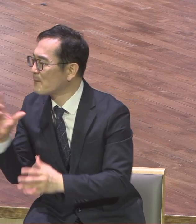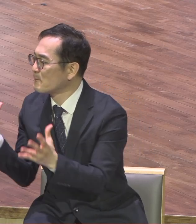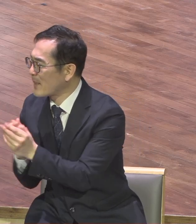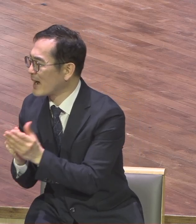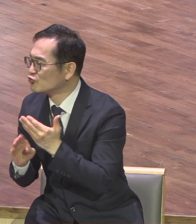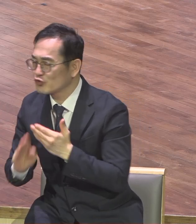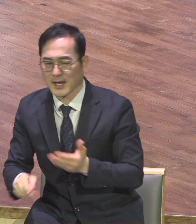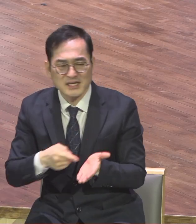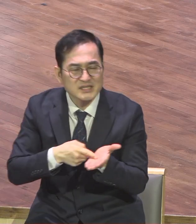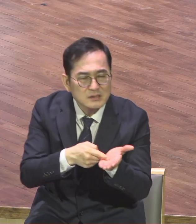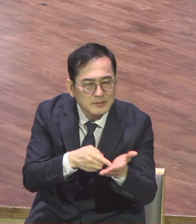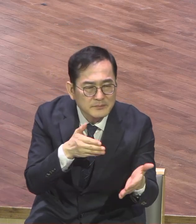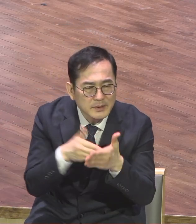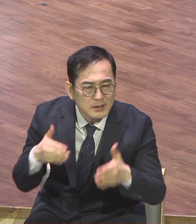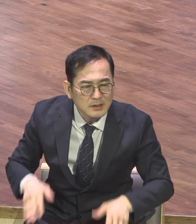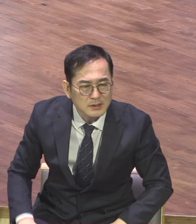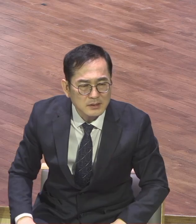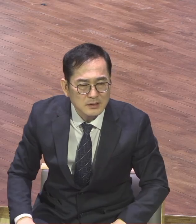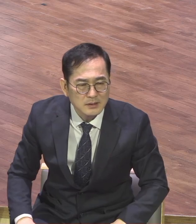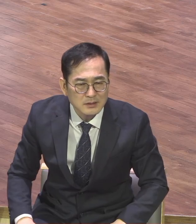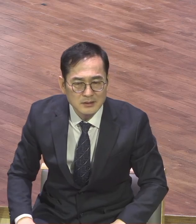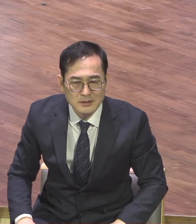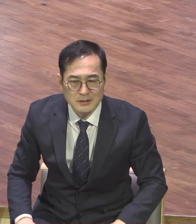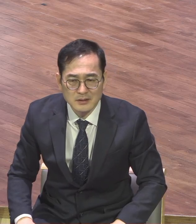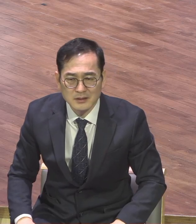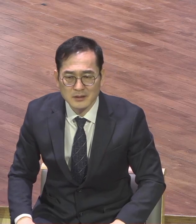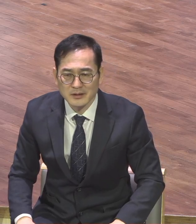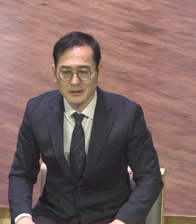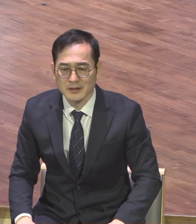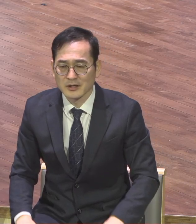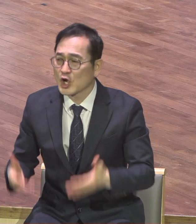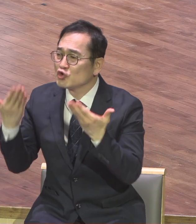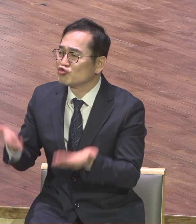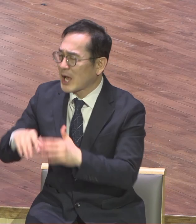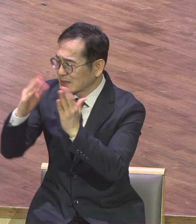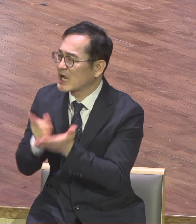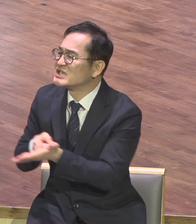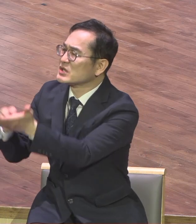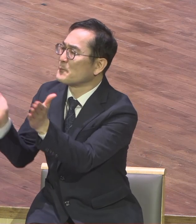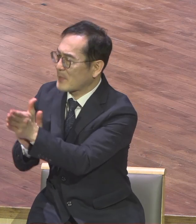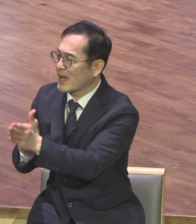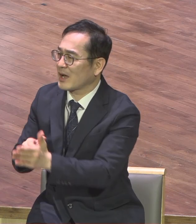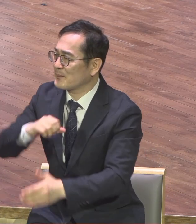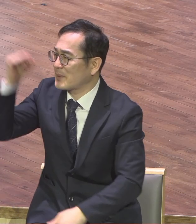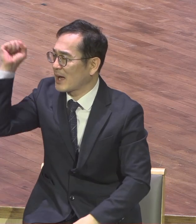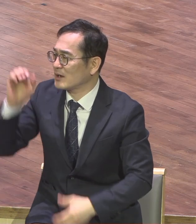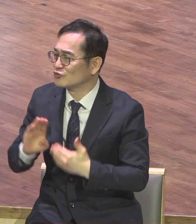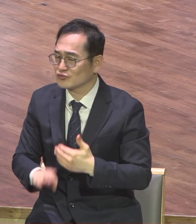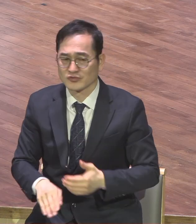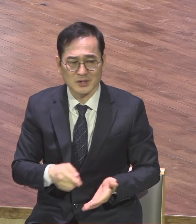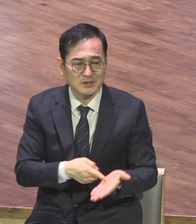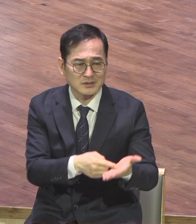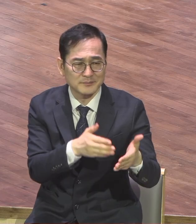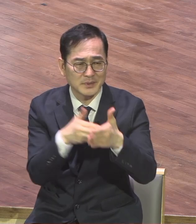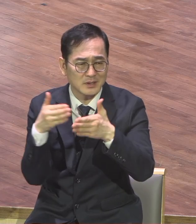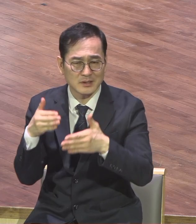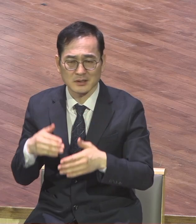보세요 50명이 못 들어갔어 당일에 간다고 준비 다 했는데 못 들어갔단 말이에요 못 들어가니까 대책이 없잖아요